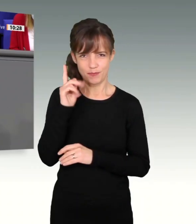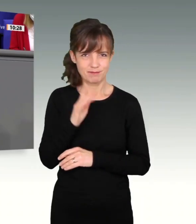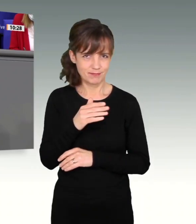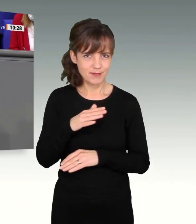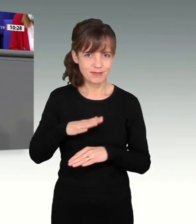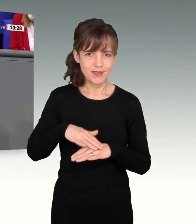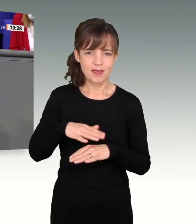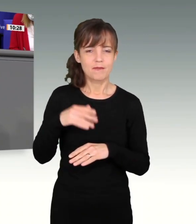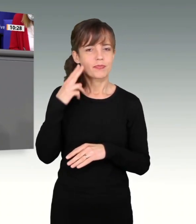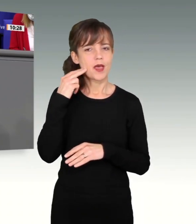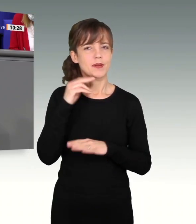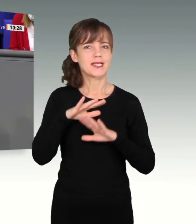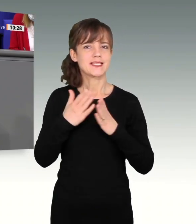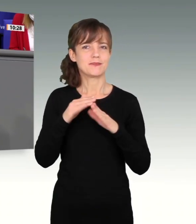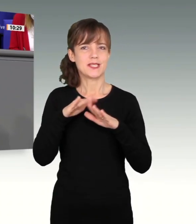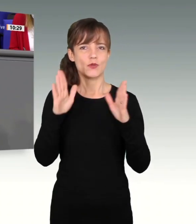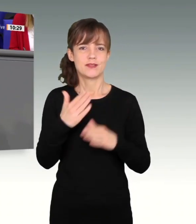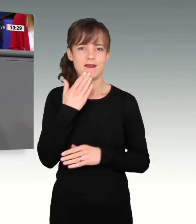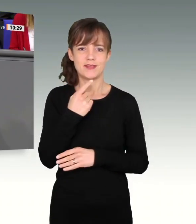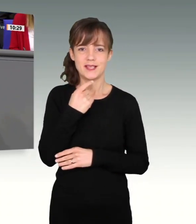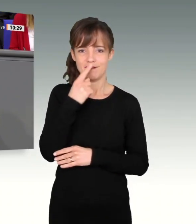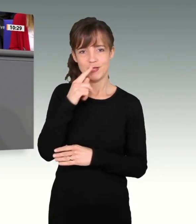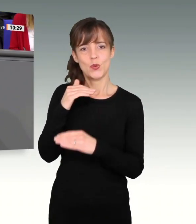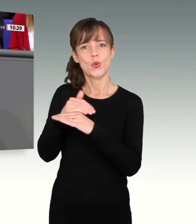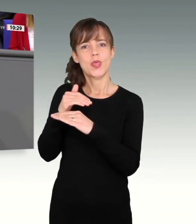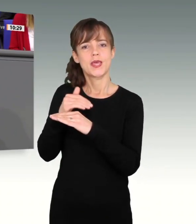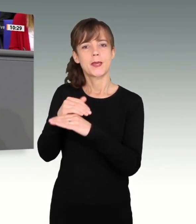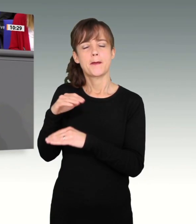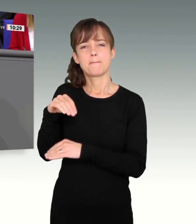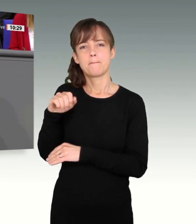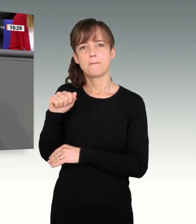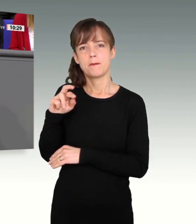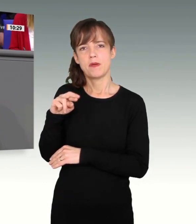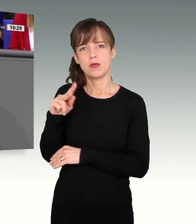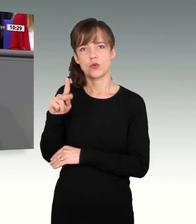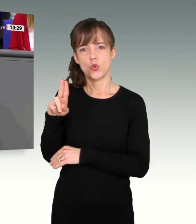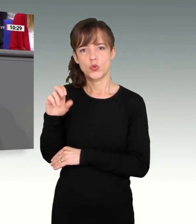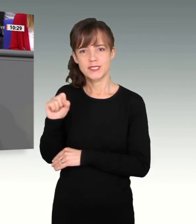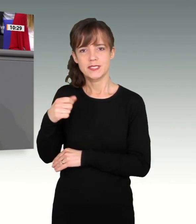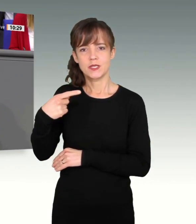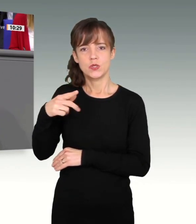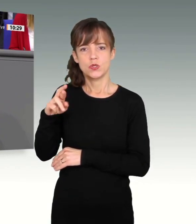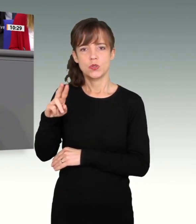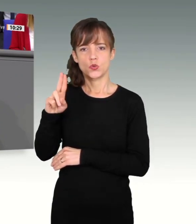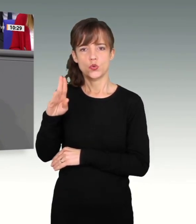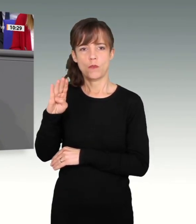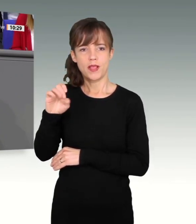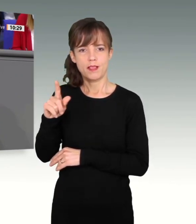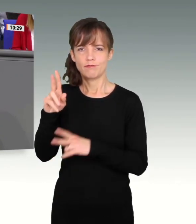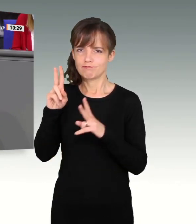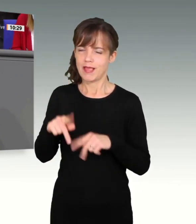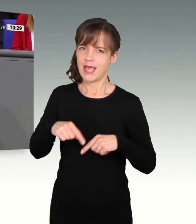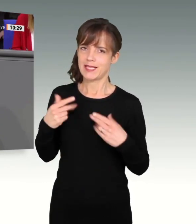Namen des gesamten Hauses sprechen, wenn ich unserem Kollegen Markus Grübel hier einmal ganz herzlich dafür danke, mit wie viel Engagement